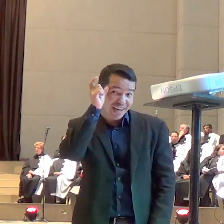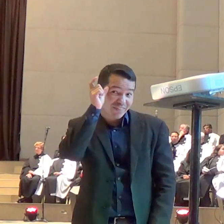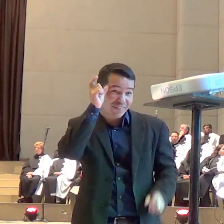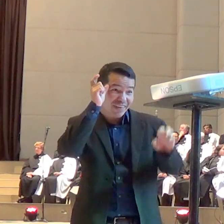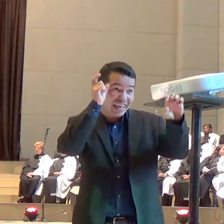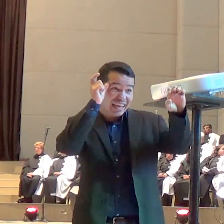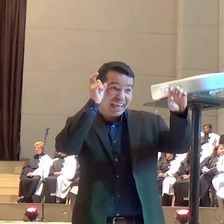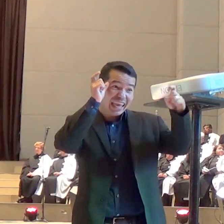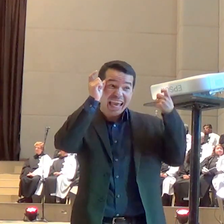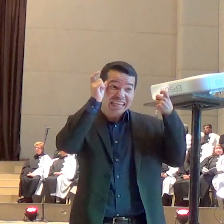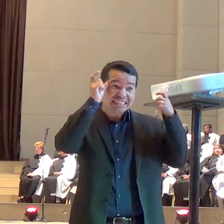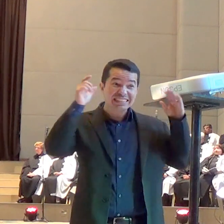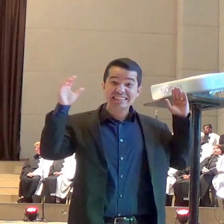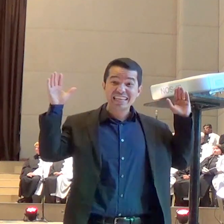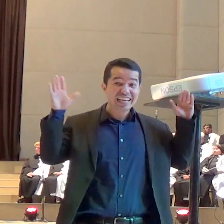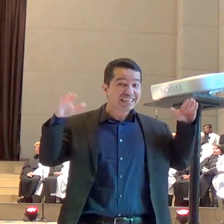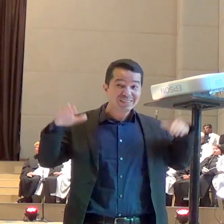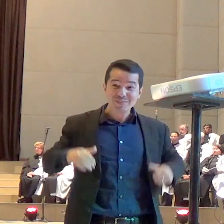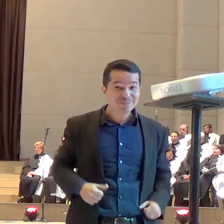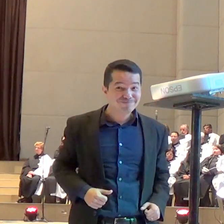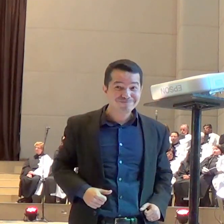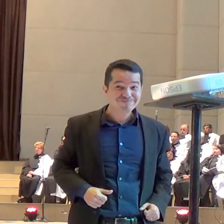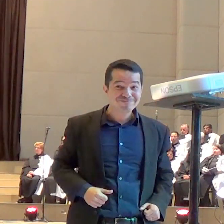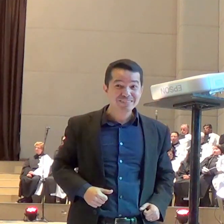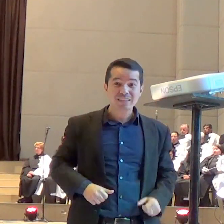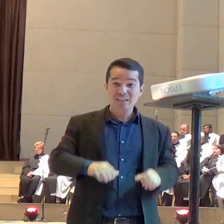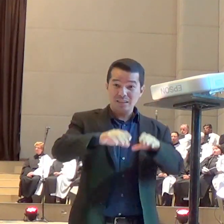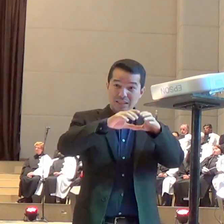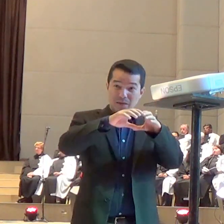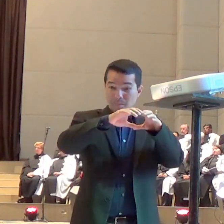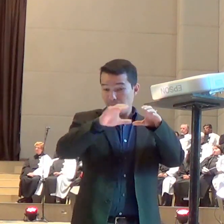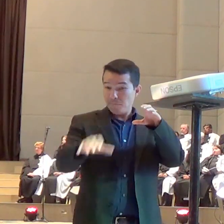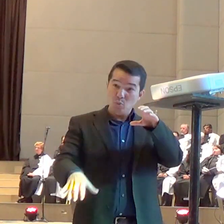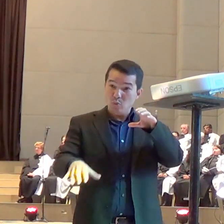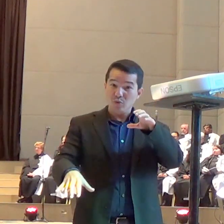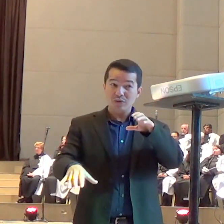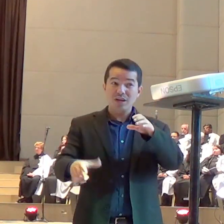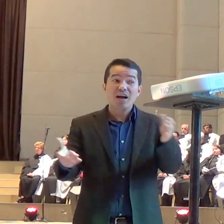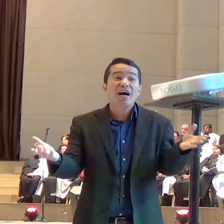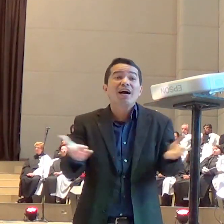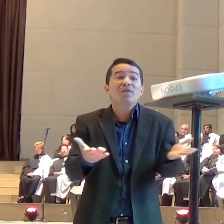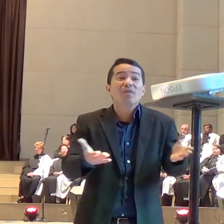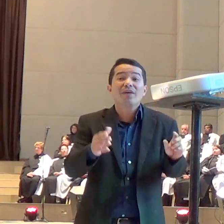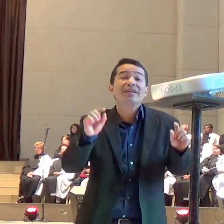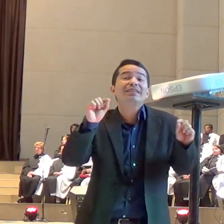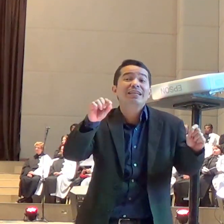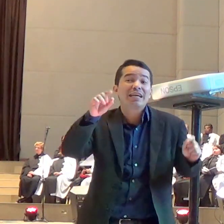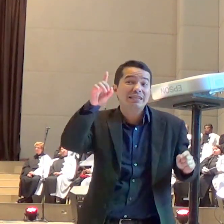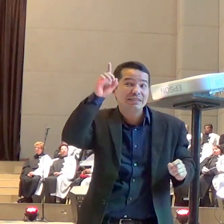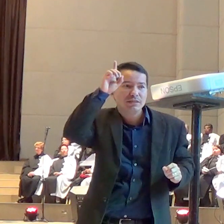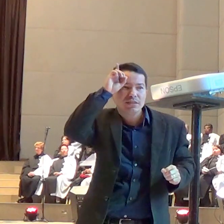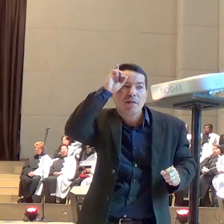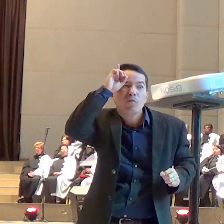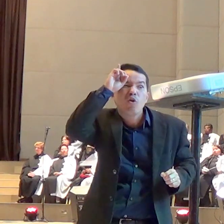eles se rebelaram contra a vontade de Deus. E esses são os demônios, que a gente chama de demônios.